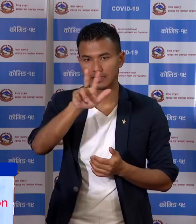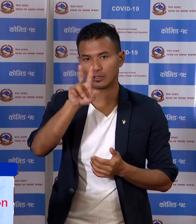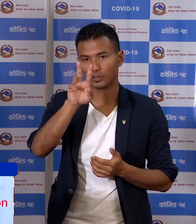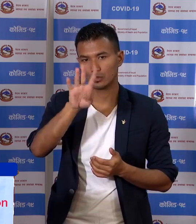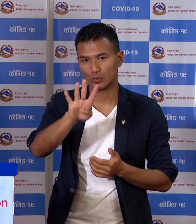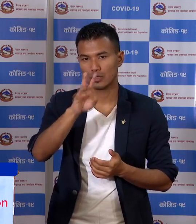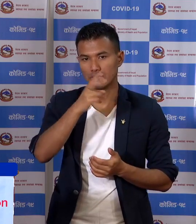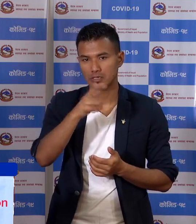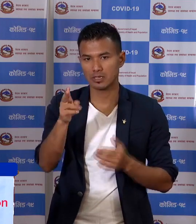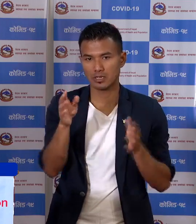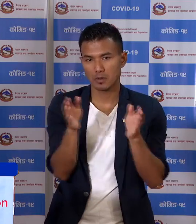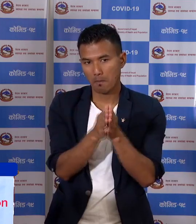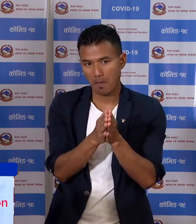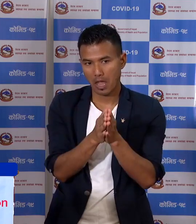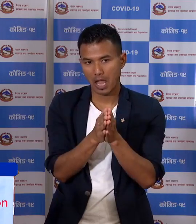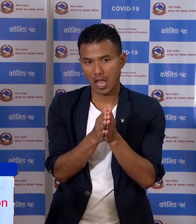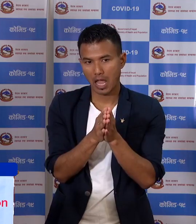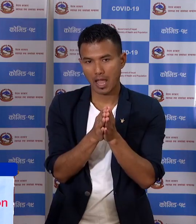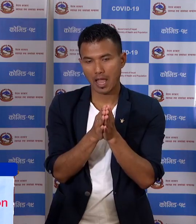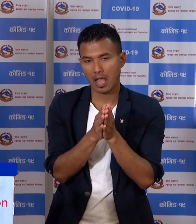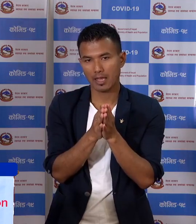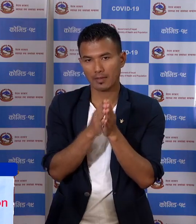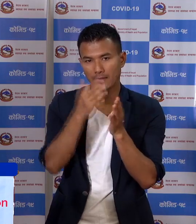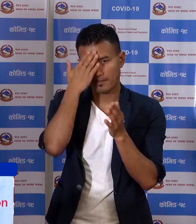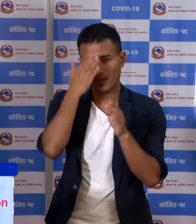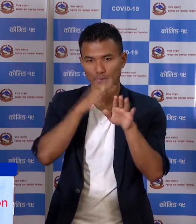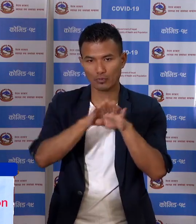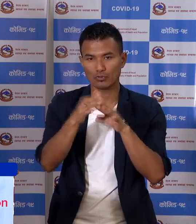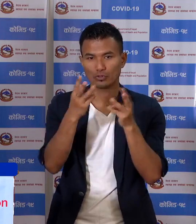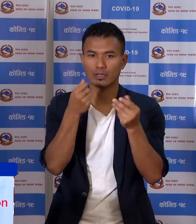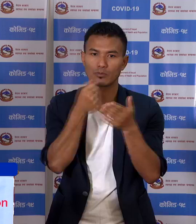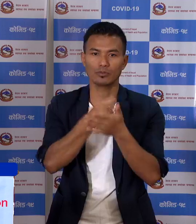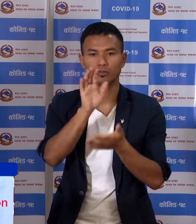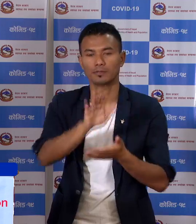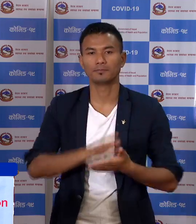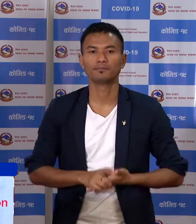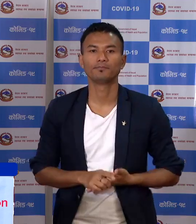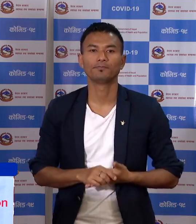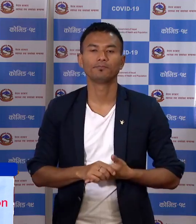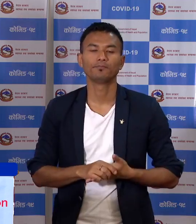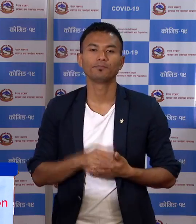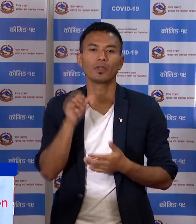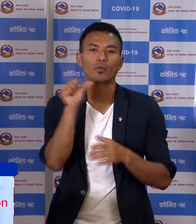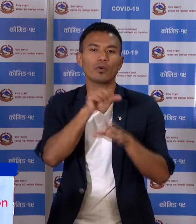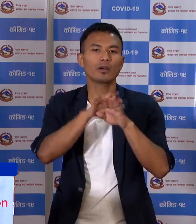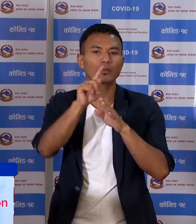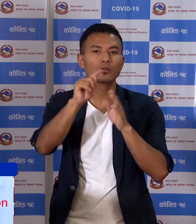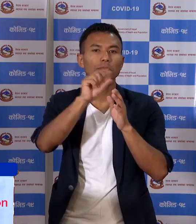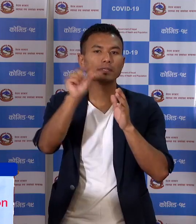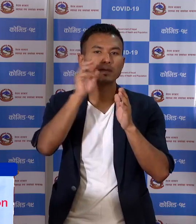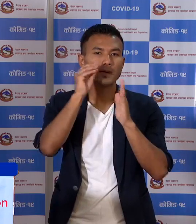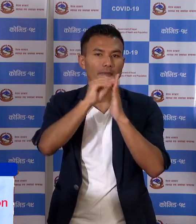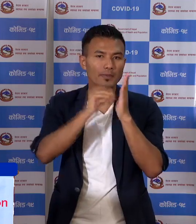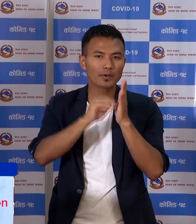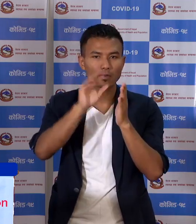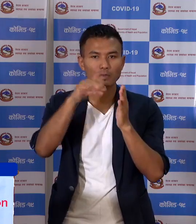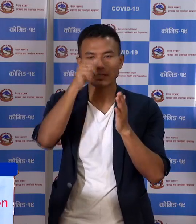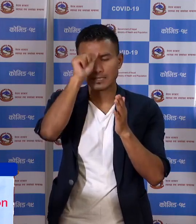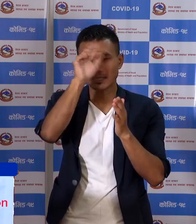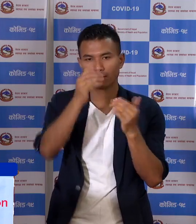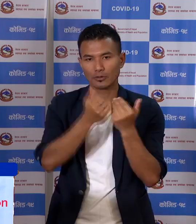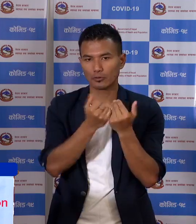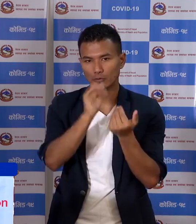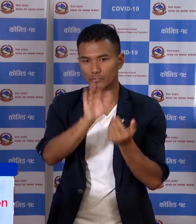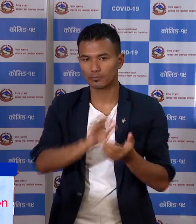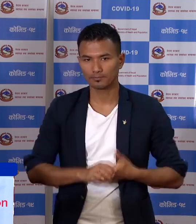जाना कुल संक्रमित को संख्या पुगेको छाओ वहार को बारे मा डिटेल आमिले पछी प्रस्तुत गरने